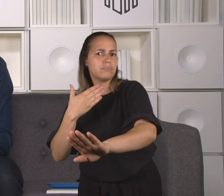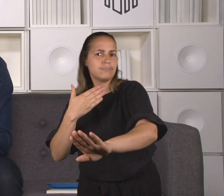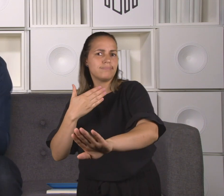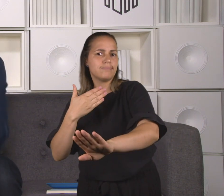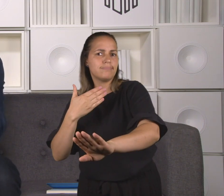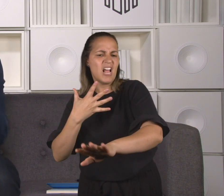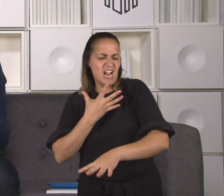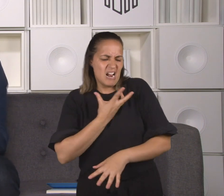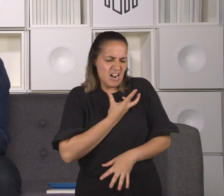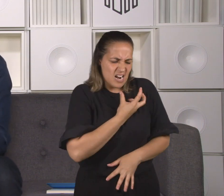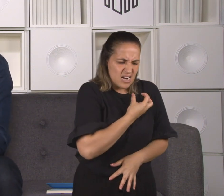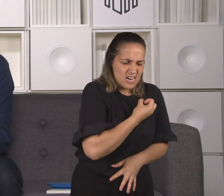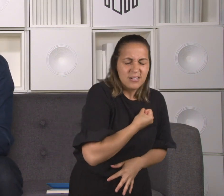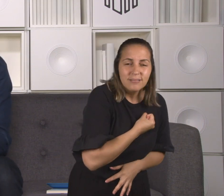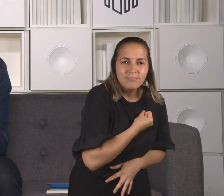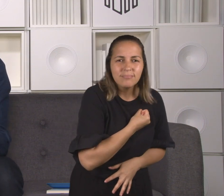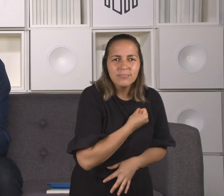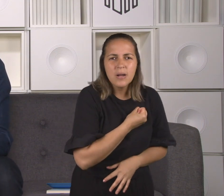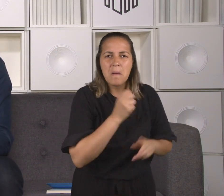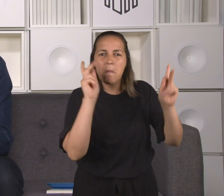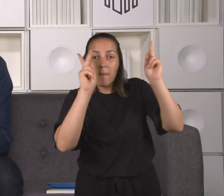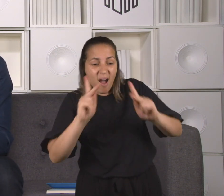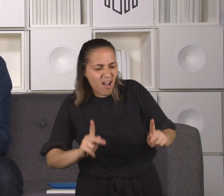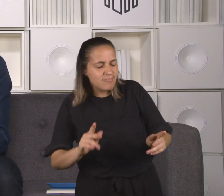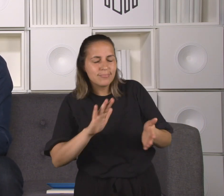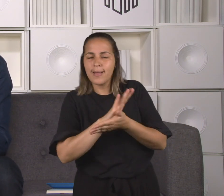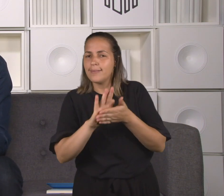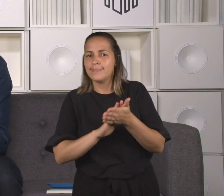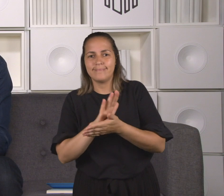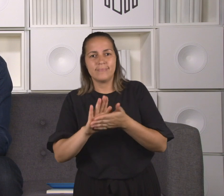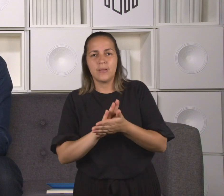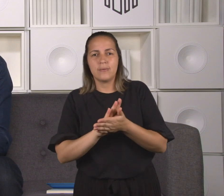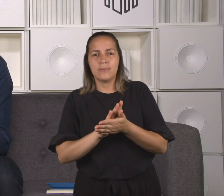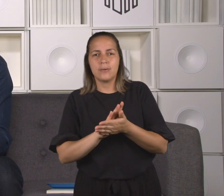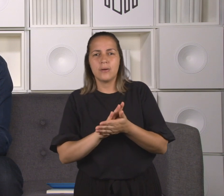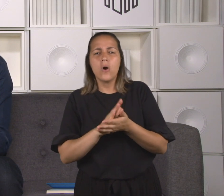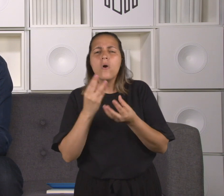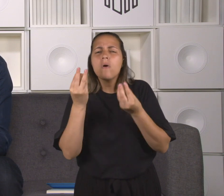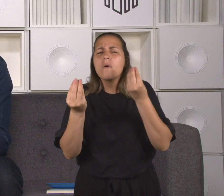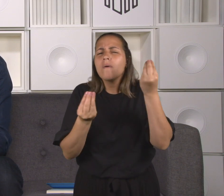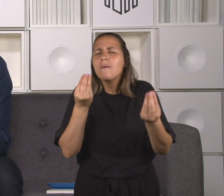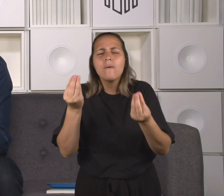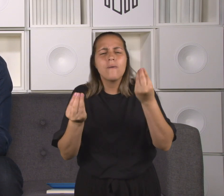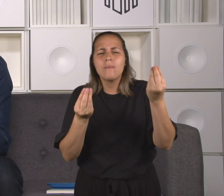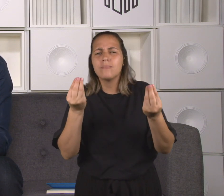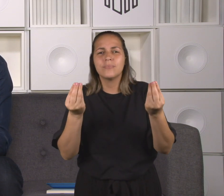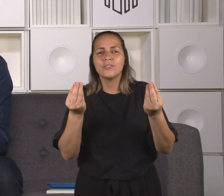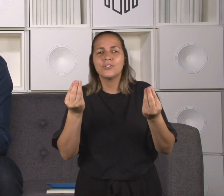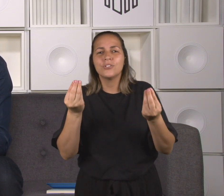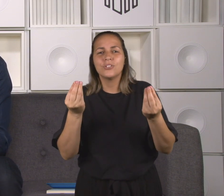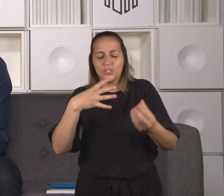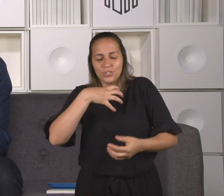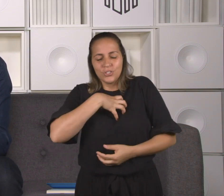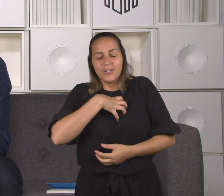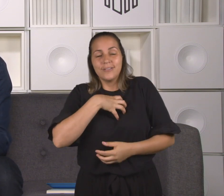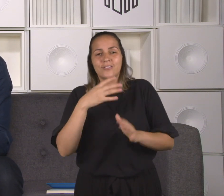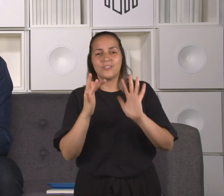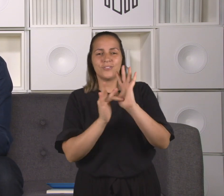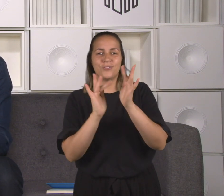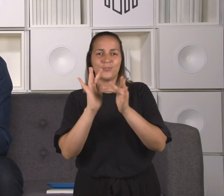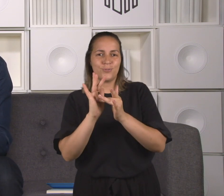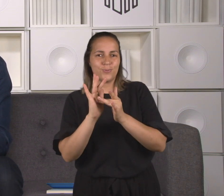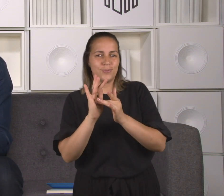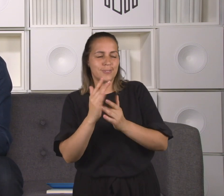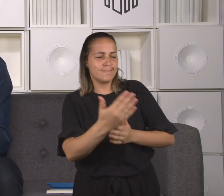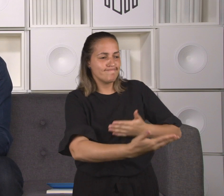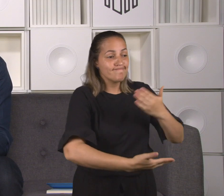O que Jesus deveria fazer hoje e que seriam verdadeiros sinais messiânicos? Você consegue pensar